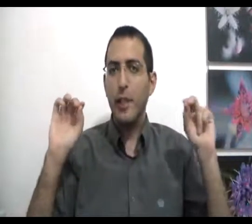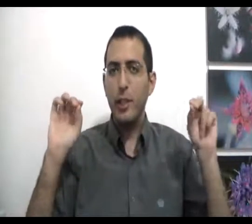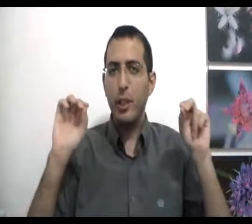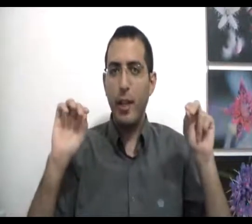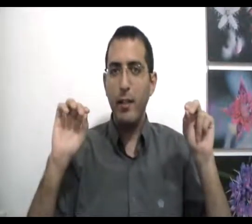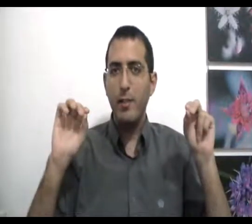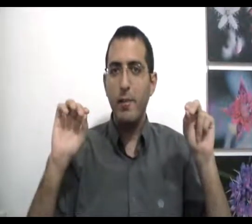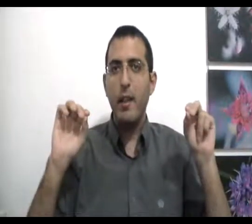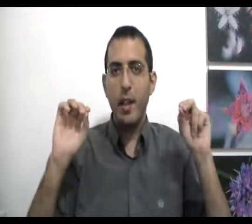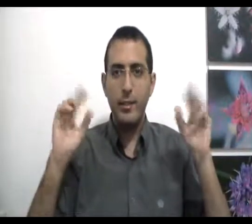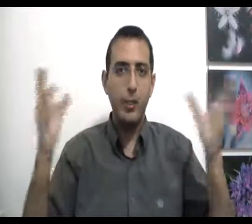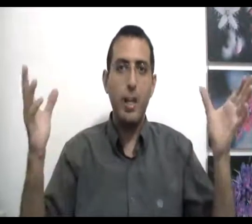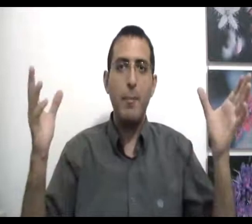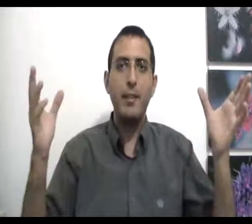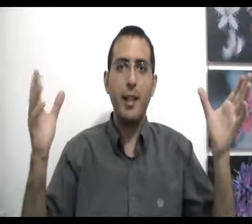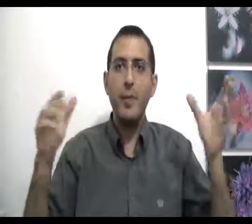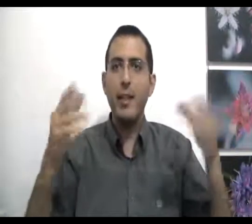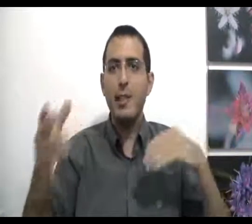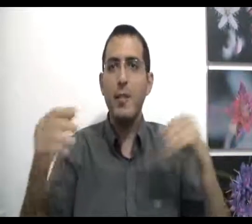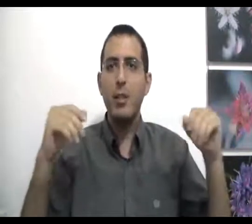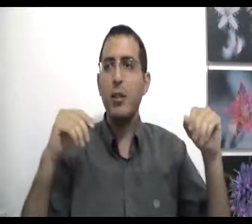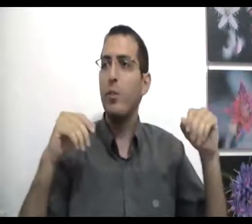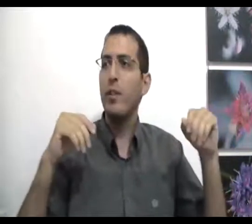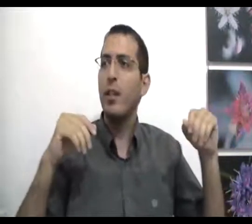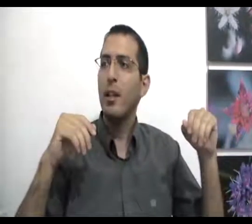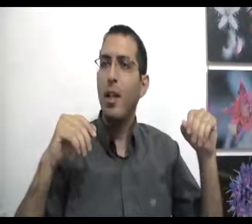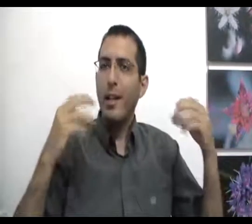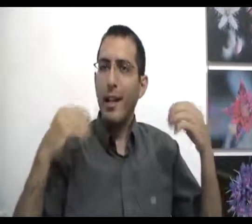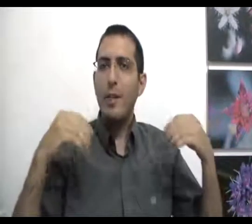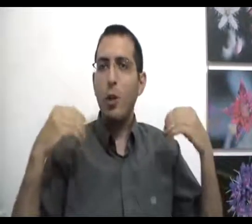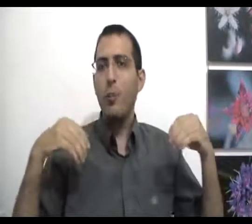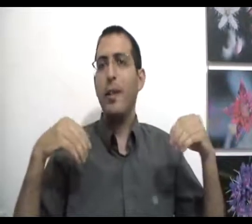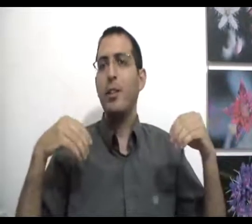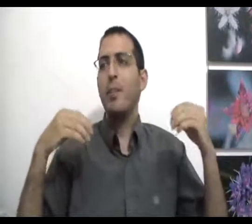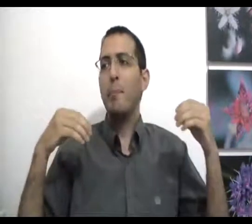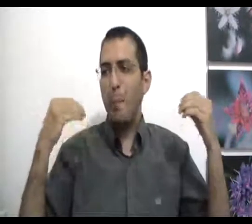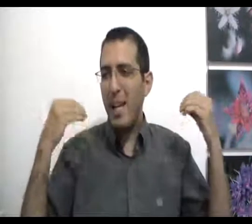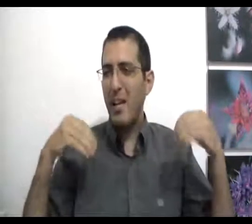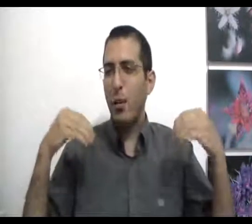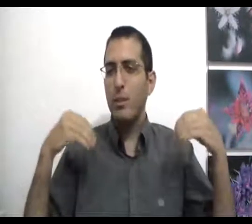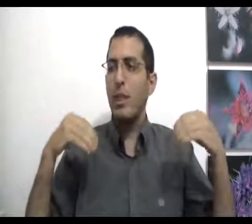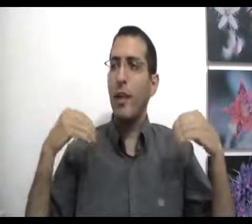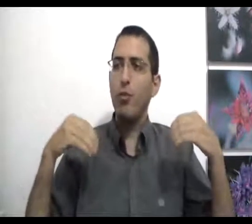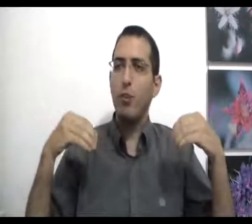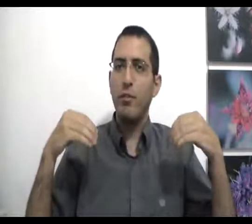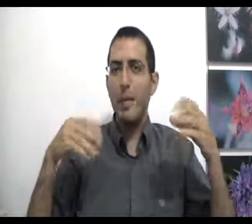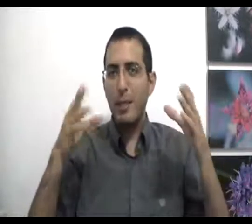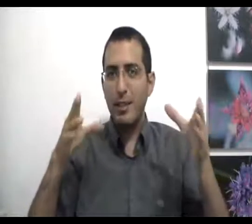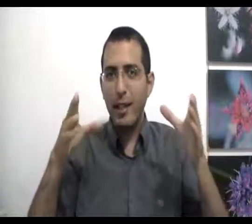יגיד שכן אז השאלה הבאה תהיה אם כן אז למה הבאת לו את התרופה אם אתה אומר שאתה ב-100% תרגיש טוב גם אם אתה תראה את